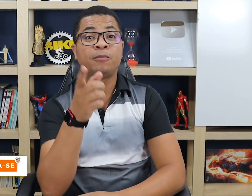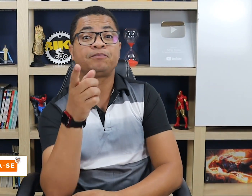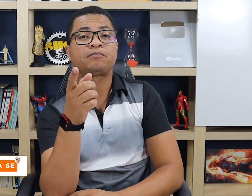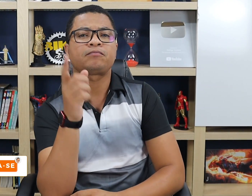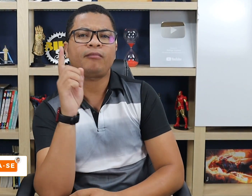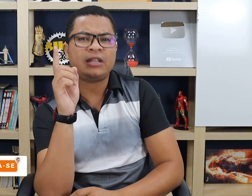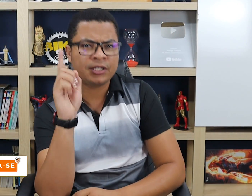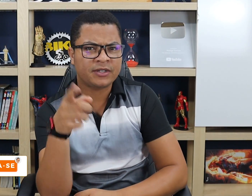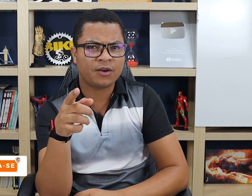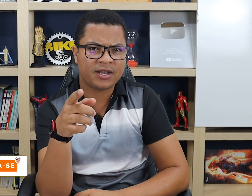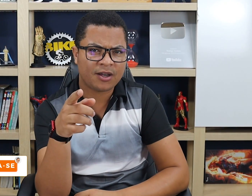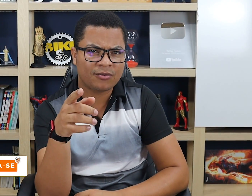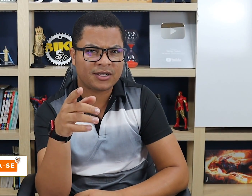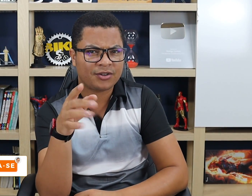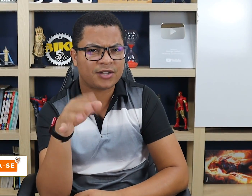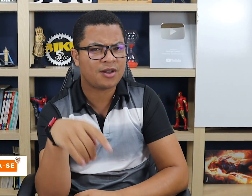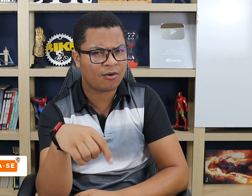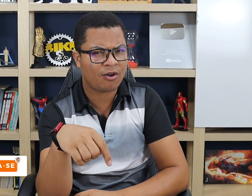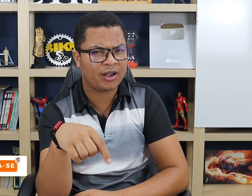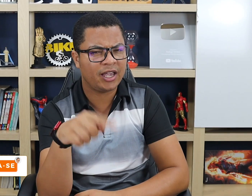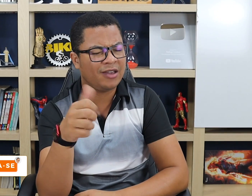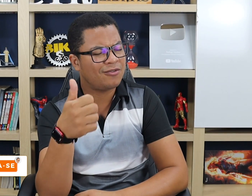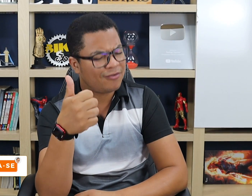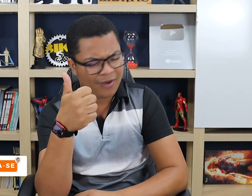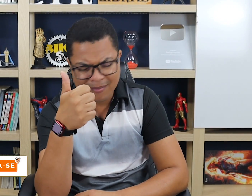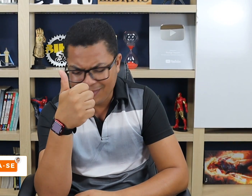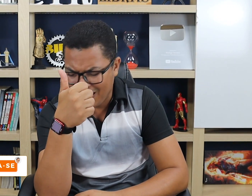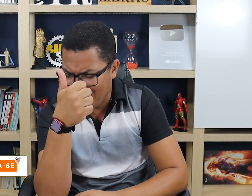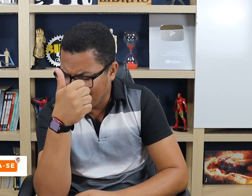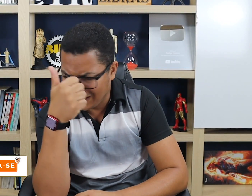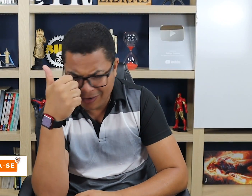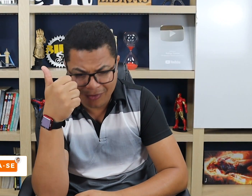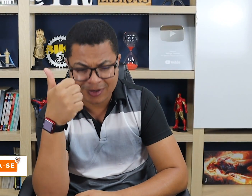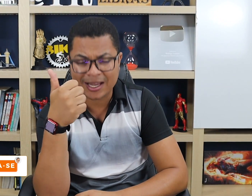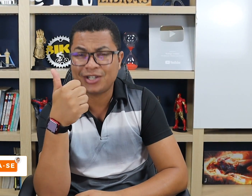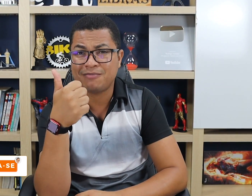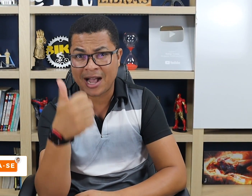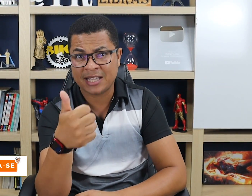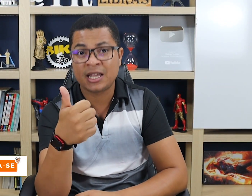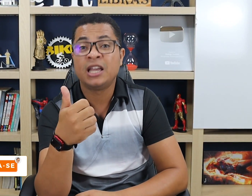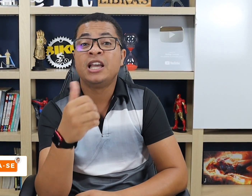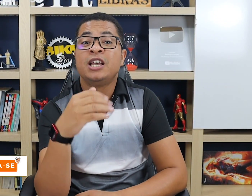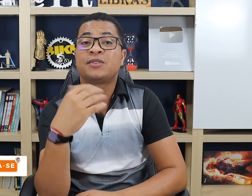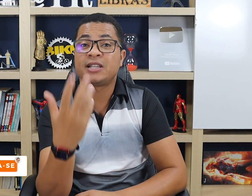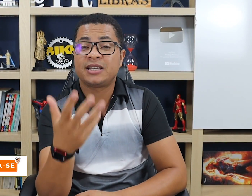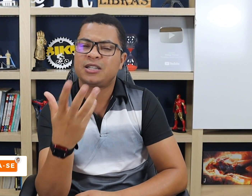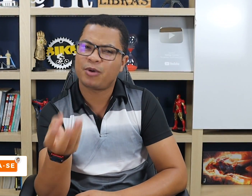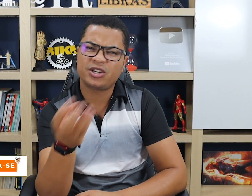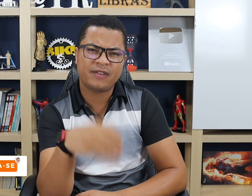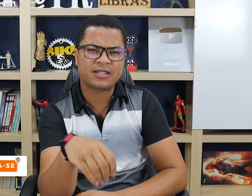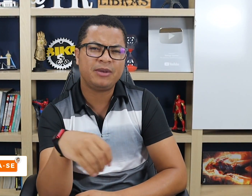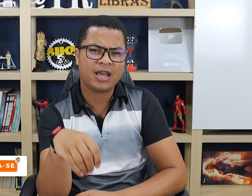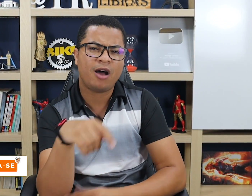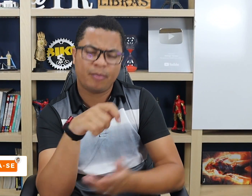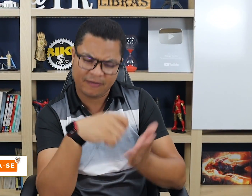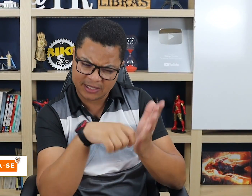ó, se você conhecer algum sinal direcional, coloque aí, eu vou amar ler, vou gostar demais. Se você quiser, você pode rever essa minha aula pra fazer